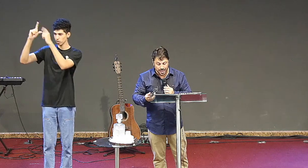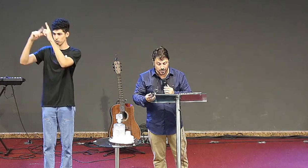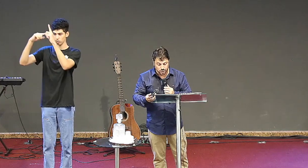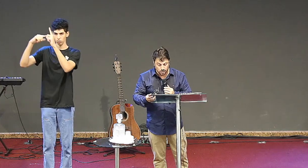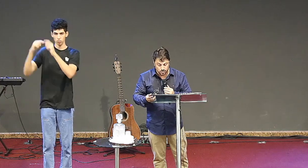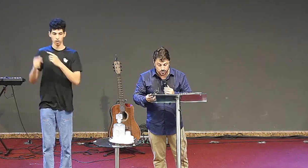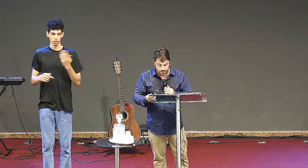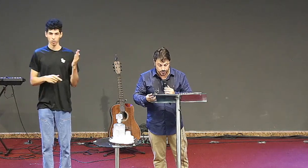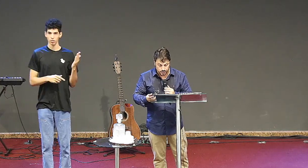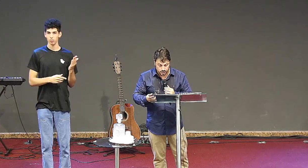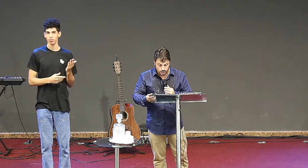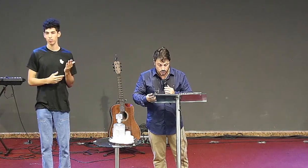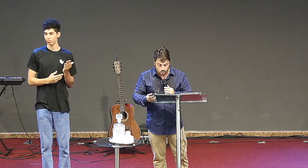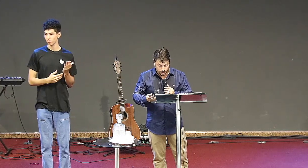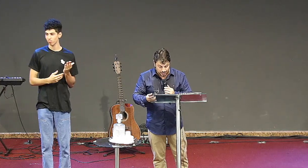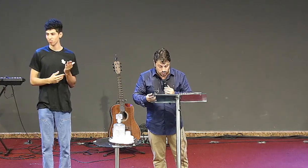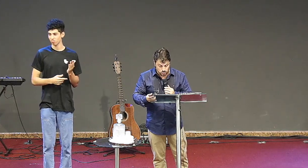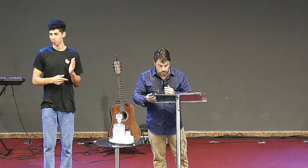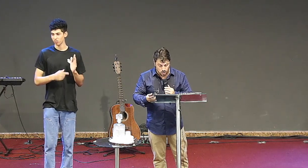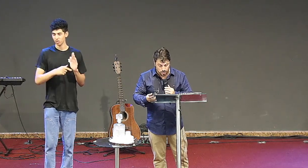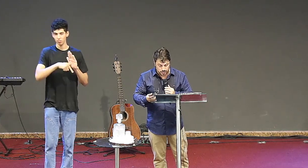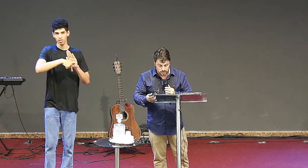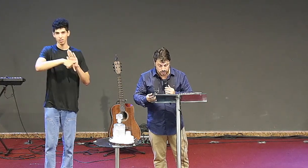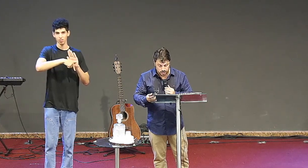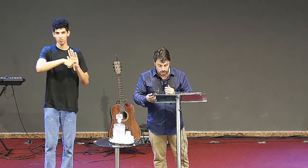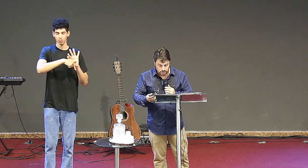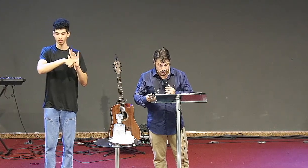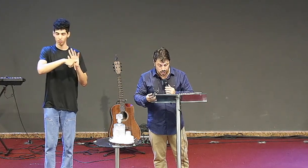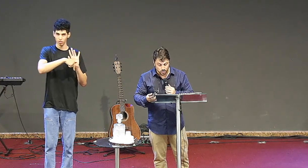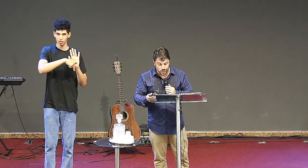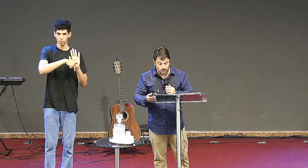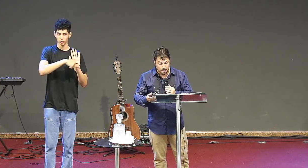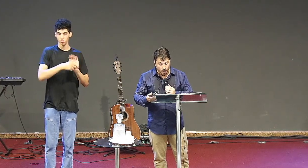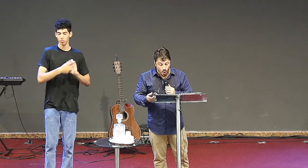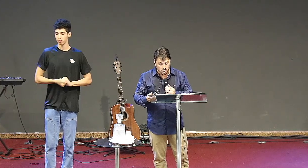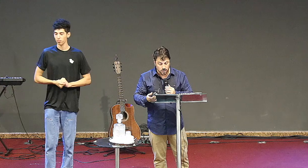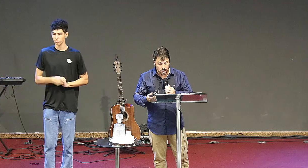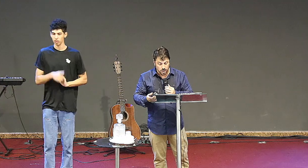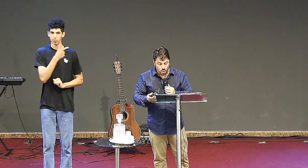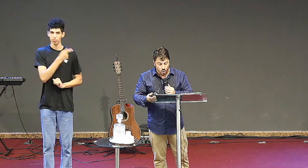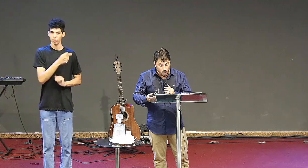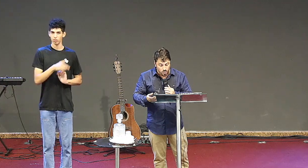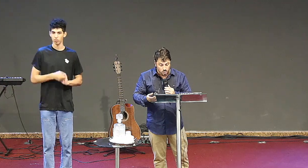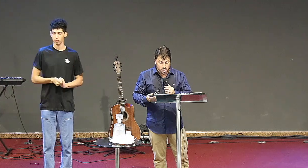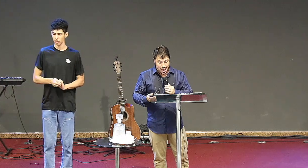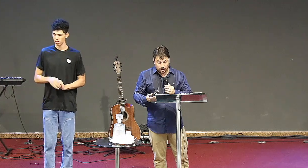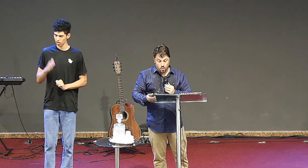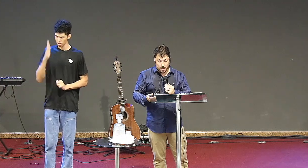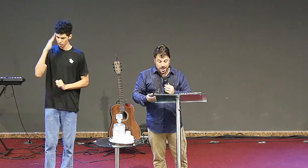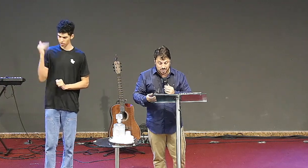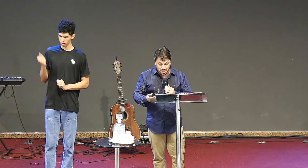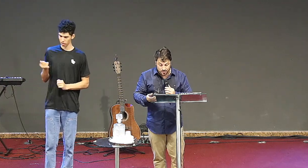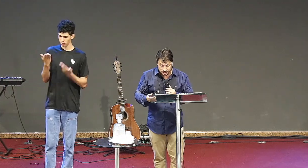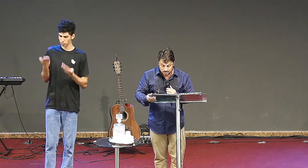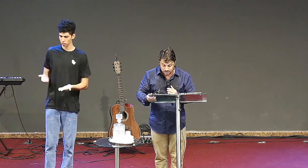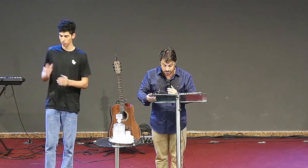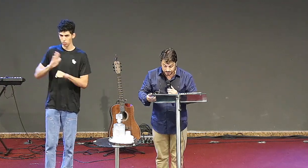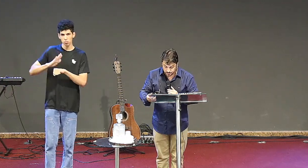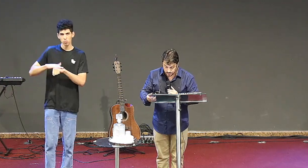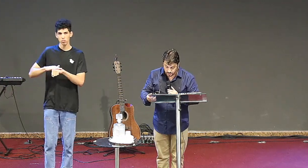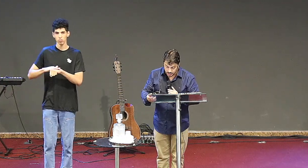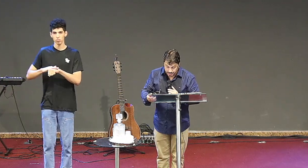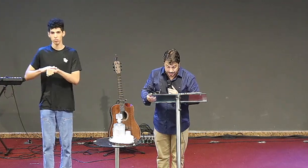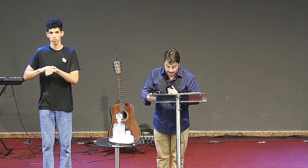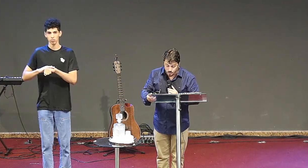candeeiros de ouro. Conheço as tuas obras, tanto o teu labor, como a tua perseverança.